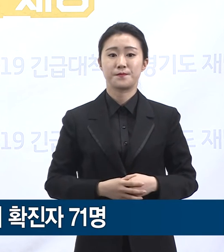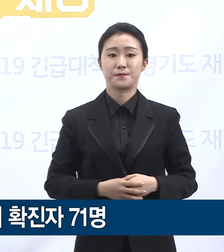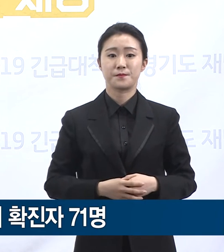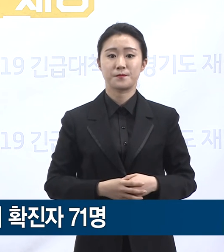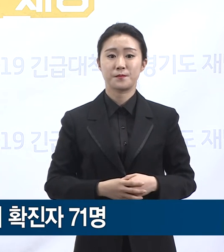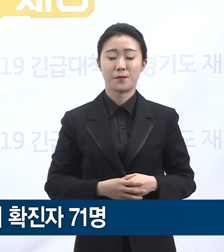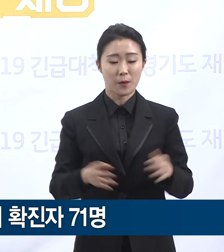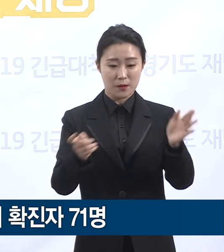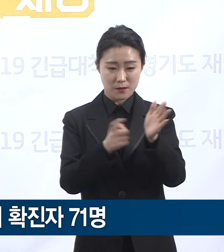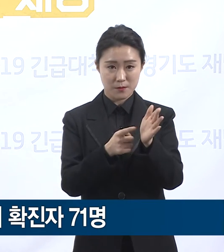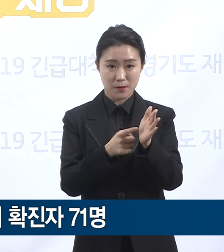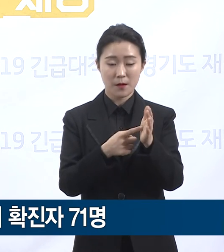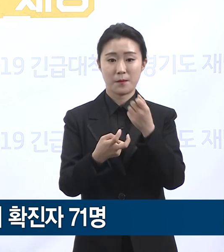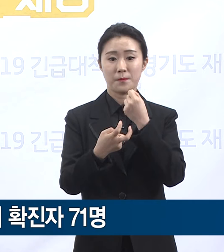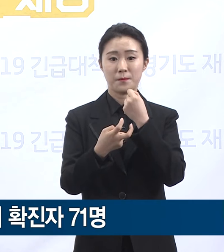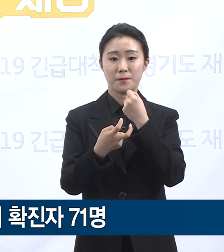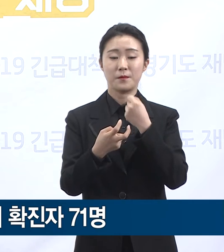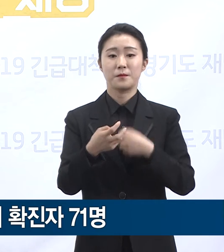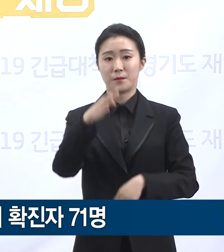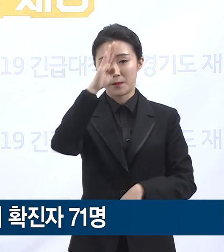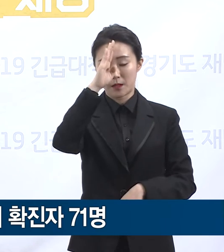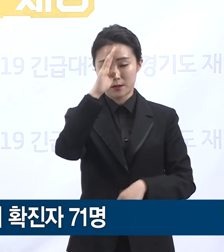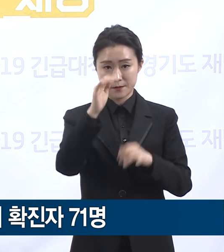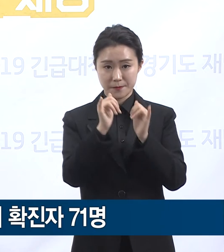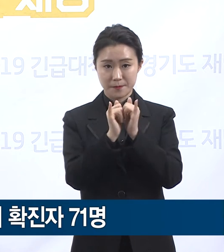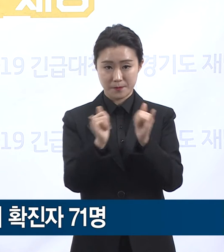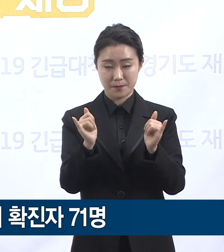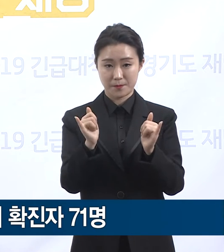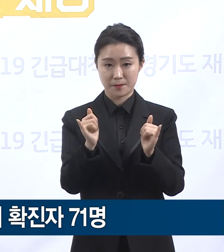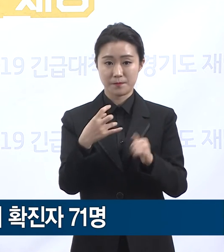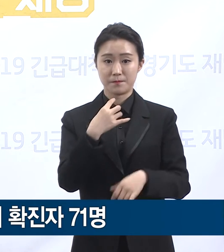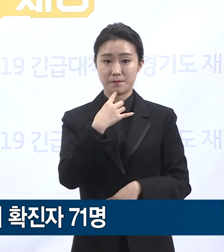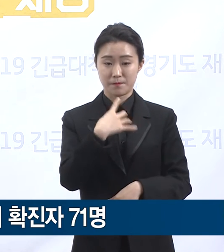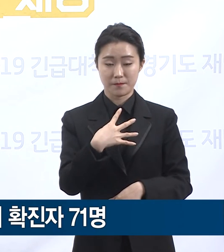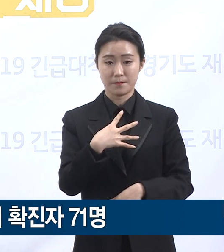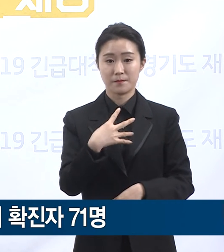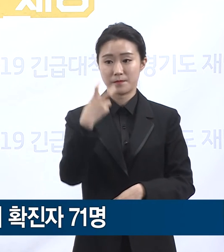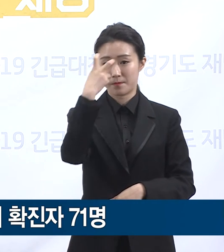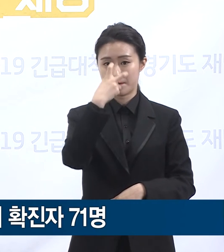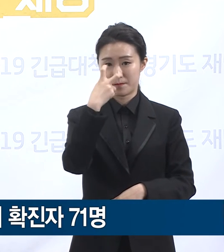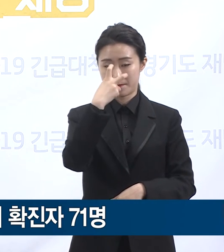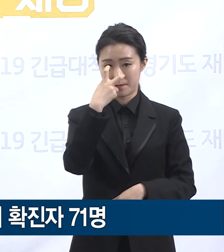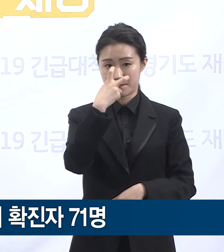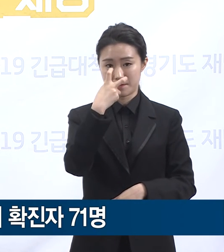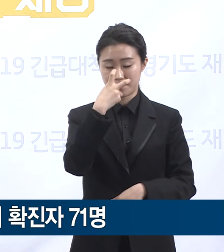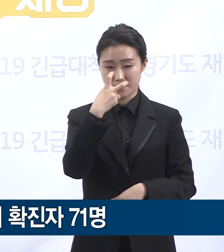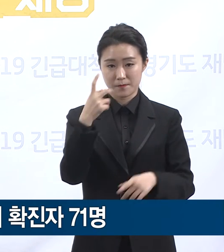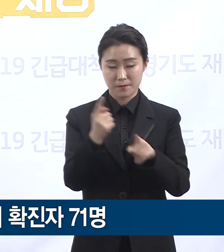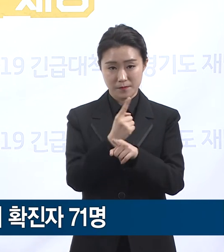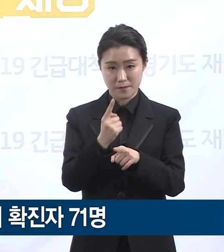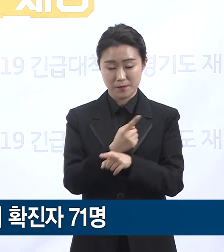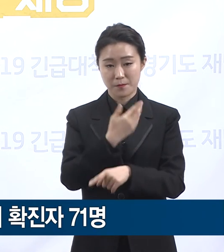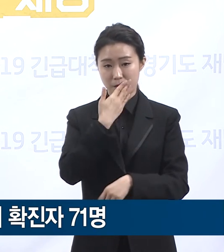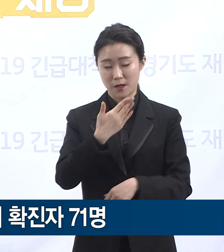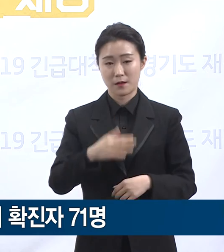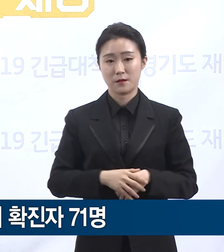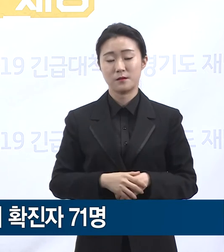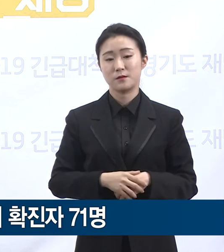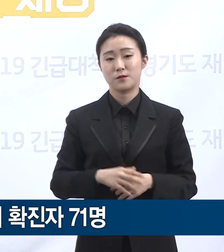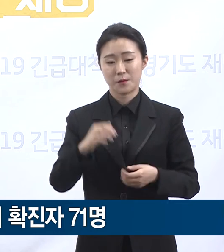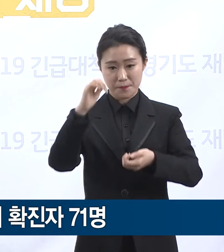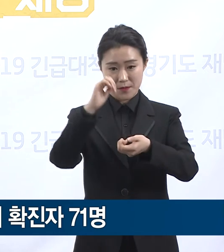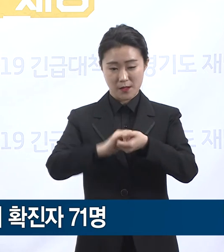응급외상, 급성기 뇌졸증, 심근경색, 응급분만 구역에 한해 제한적으로